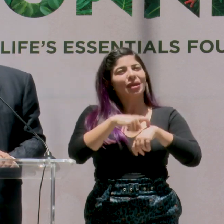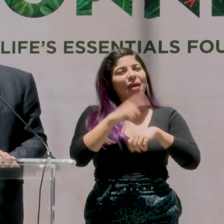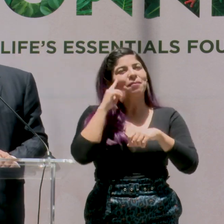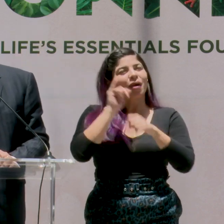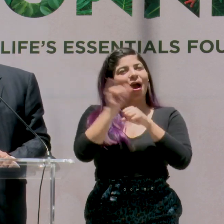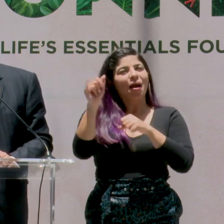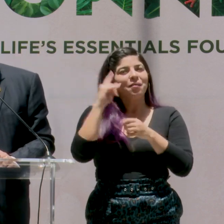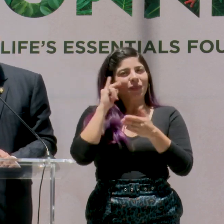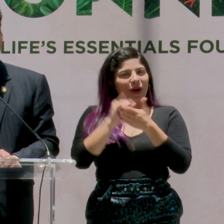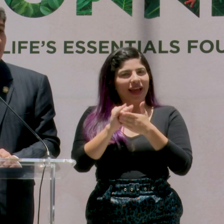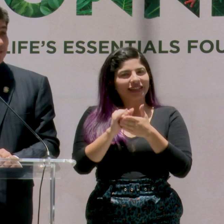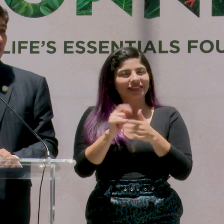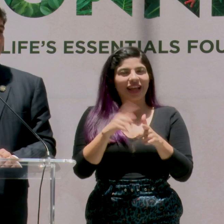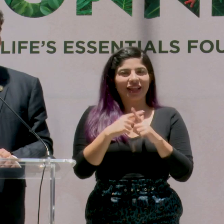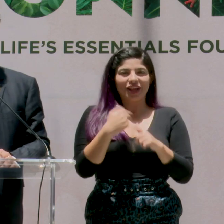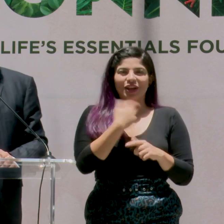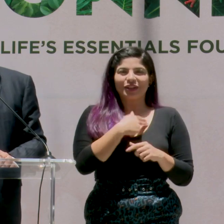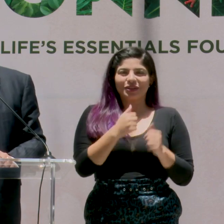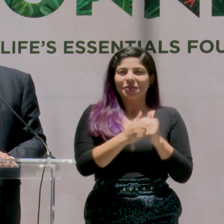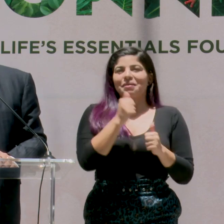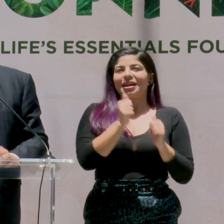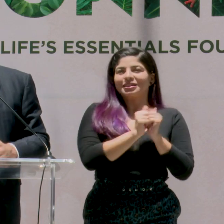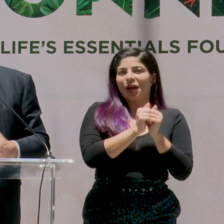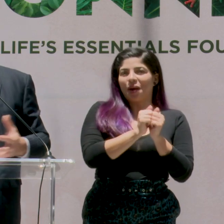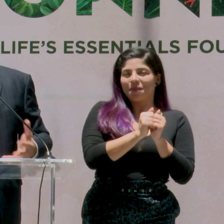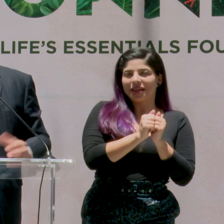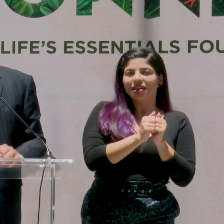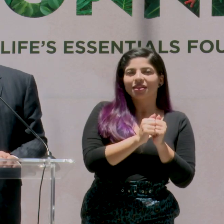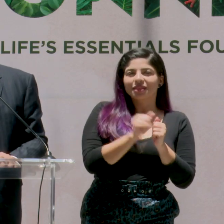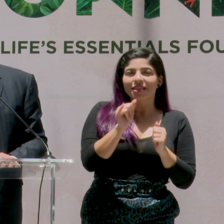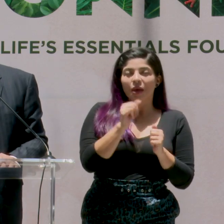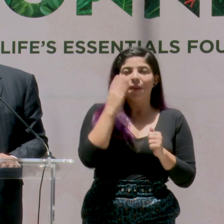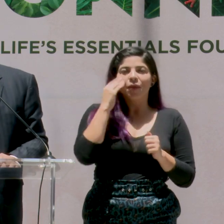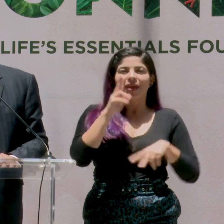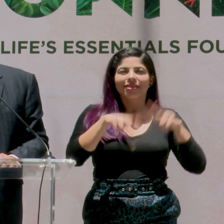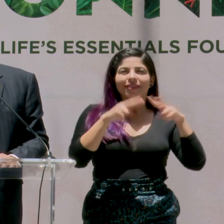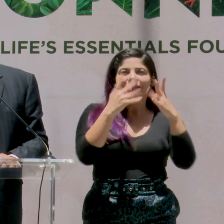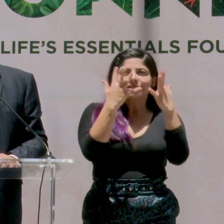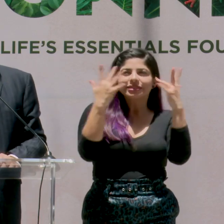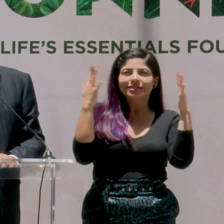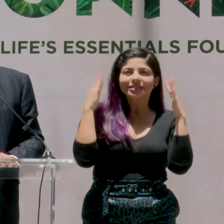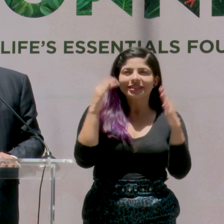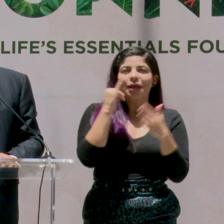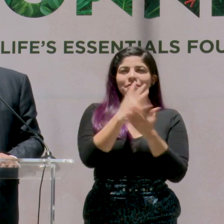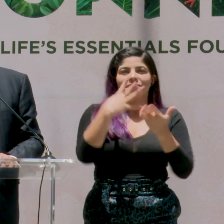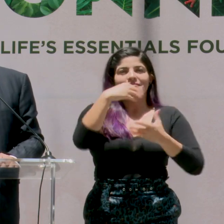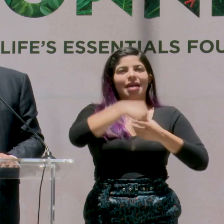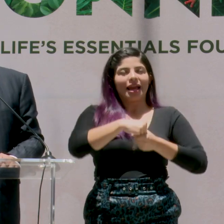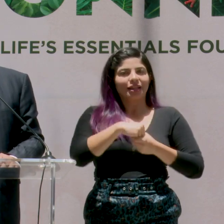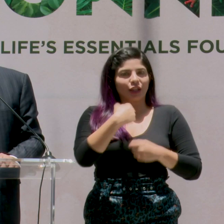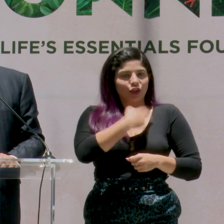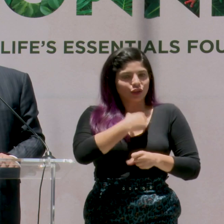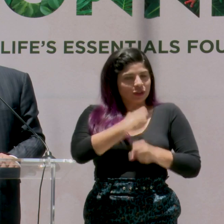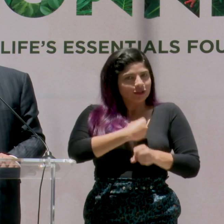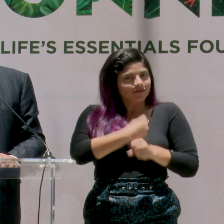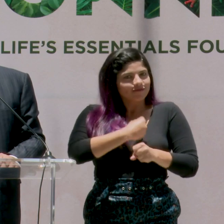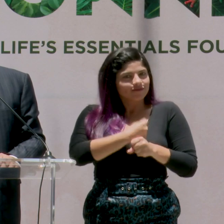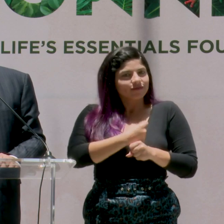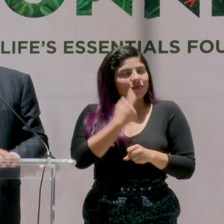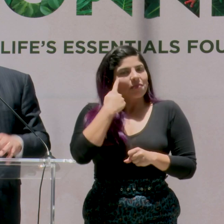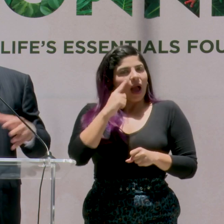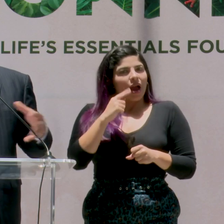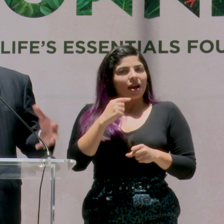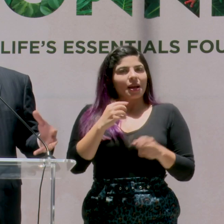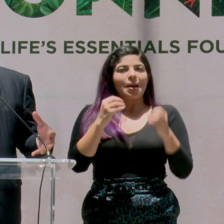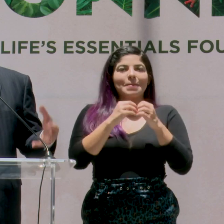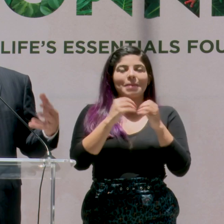Entonces, yo creo que en eso somos más competitivos, además por nuestra diversidad. Y eso es parte de lo que también trabajamos, para que